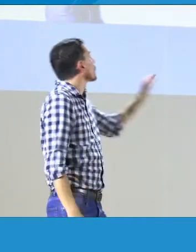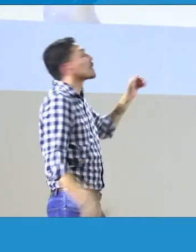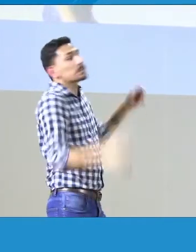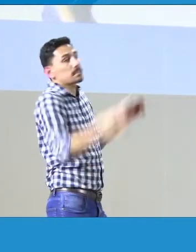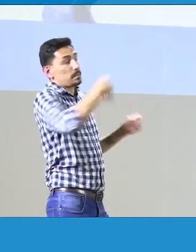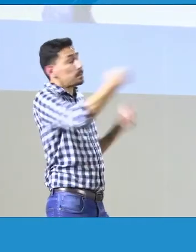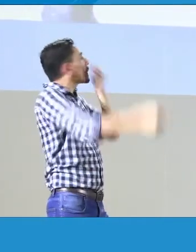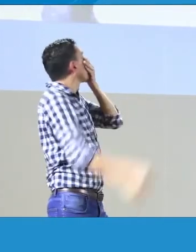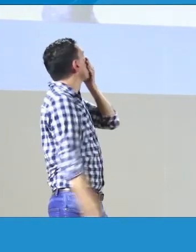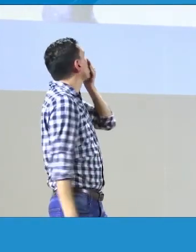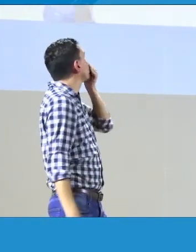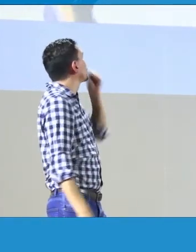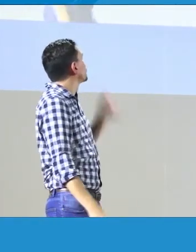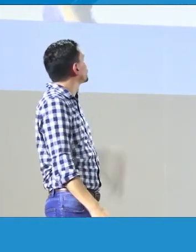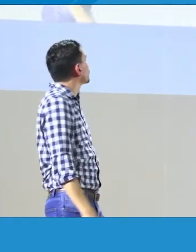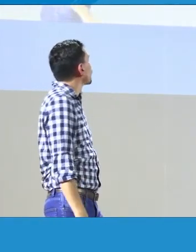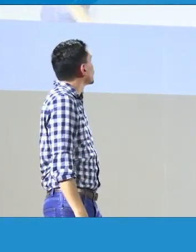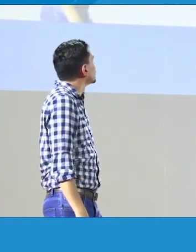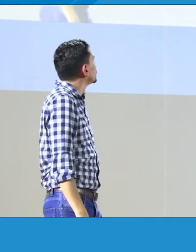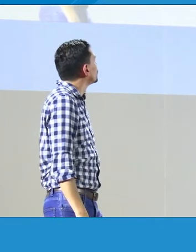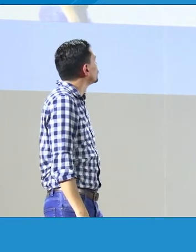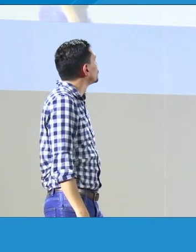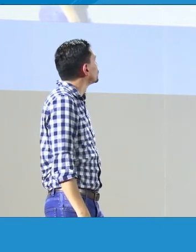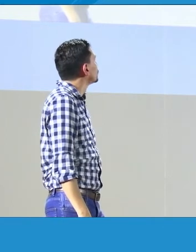de la lengua oral. Siguiente.